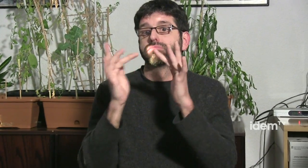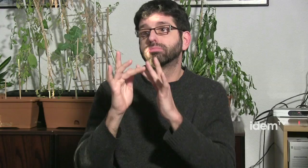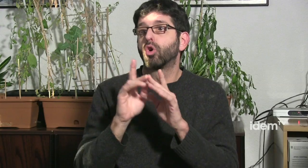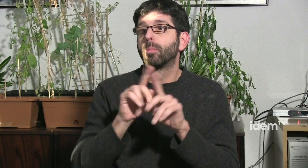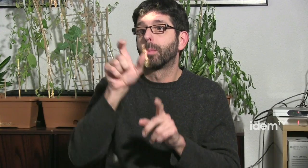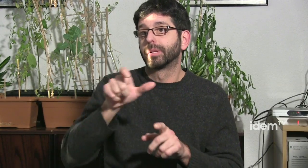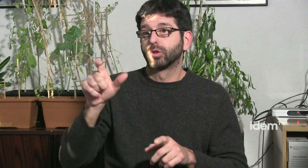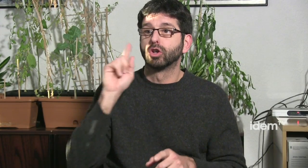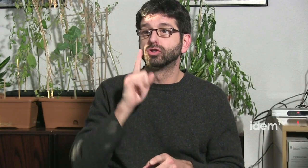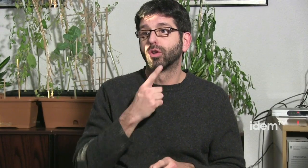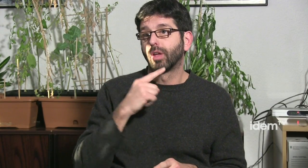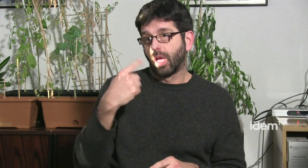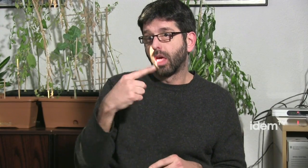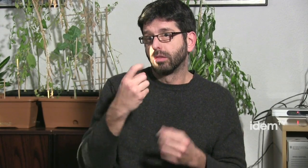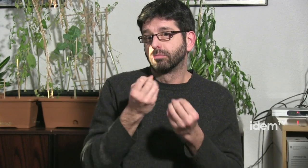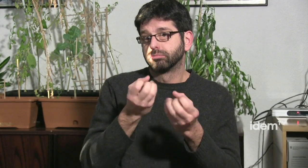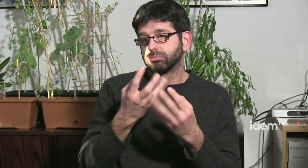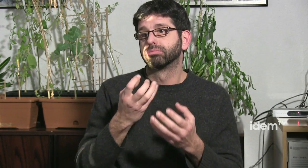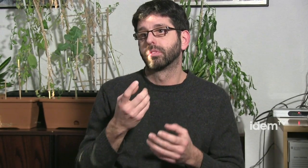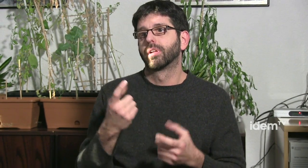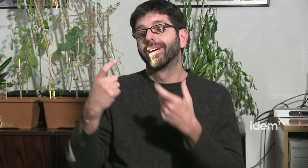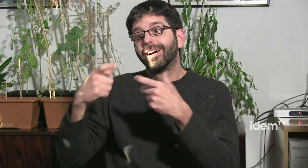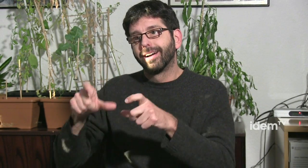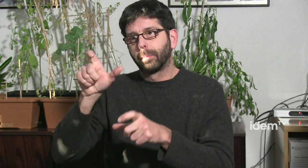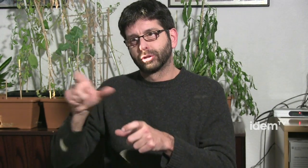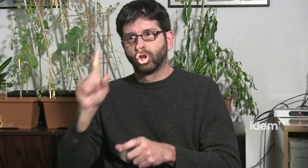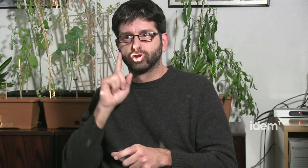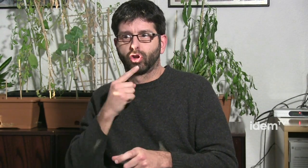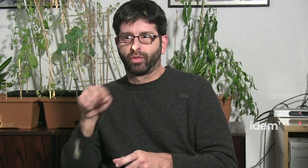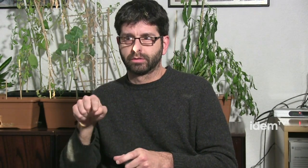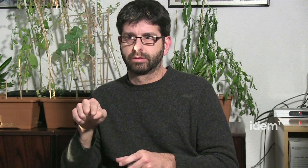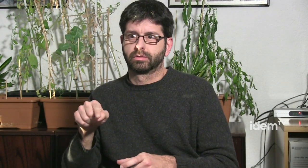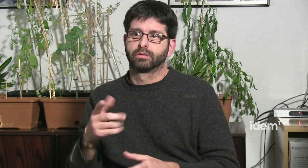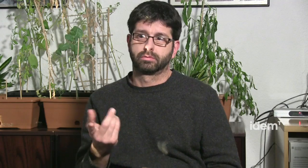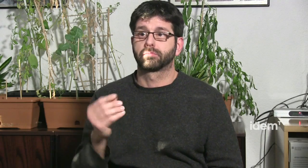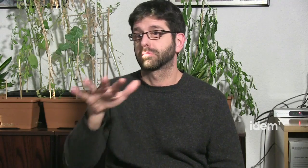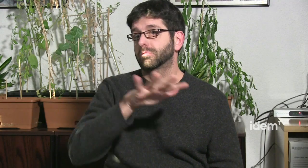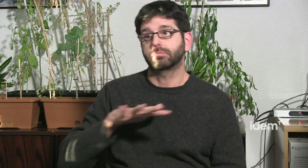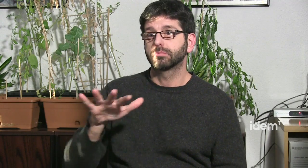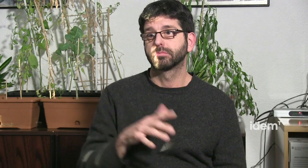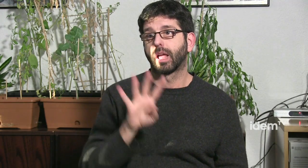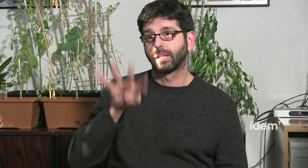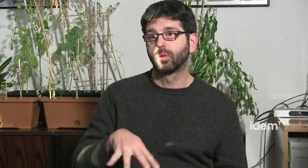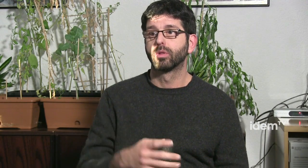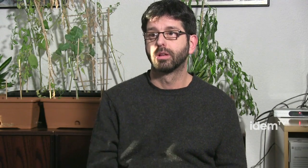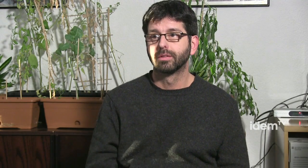Fem fòrums, fem conferències, també ens anunciem a Facebook i, bueno,